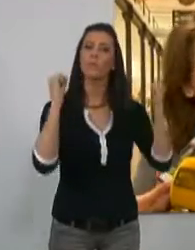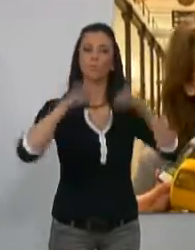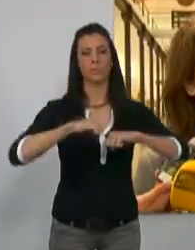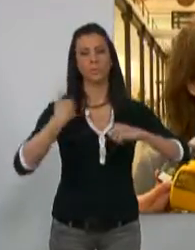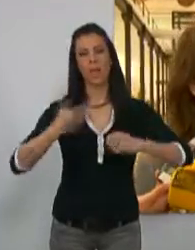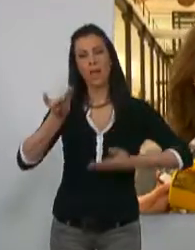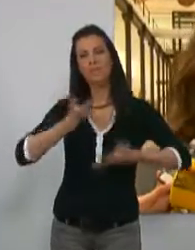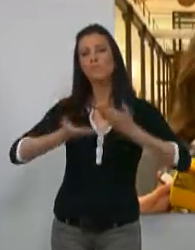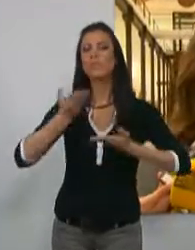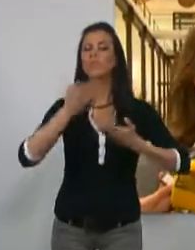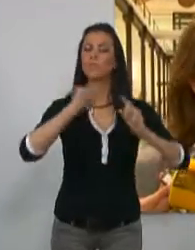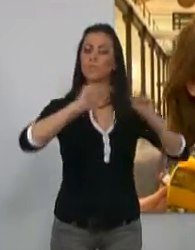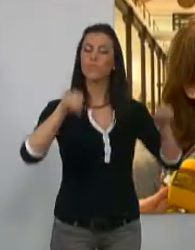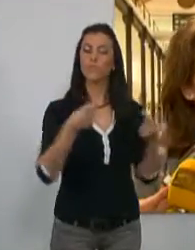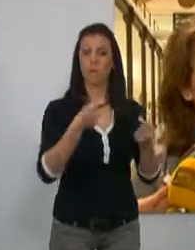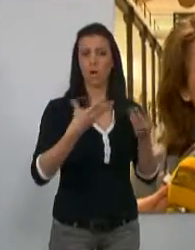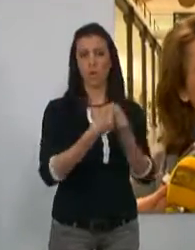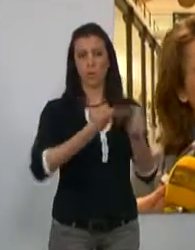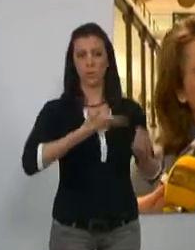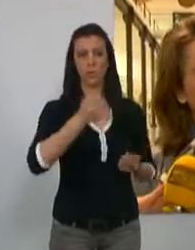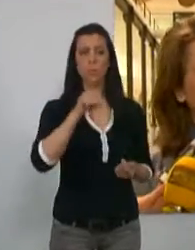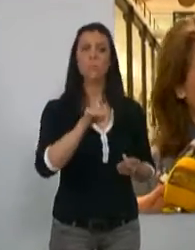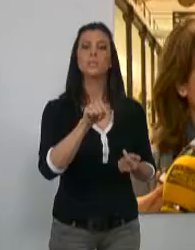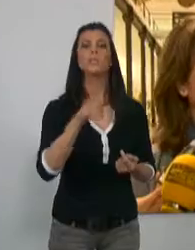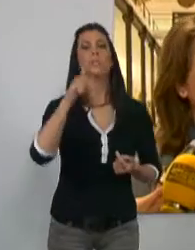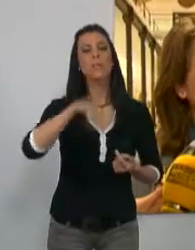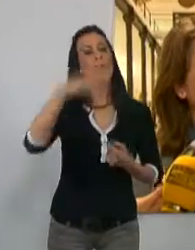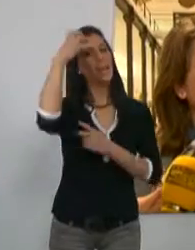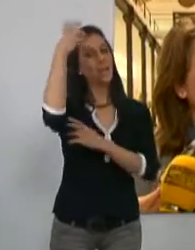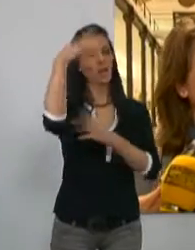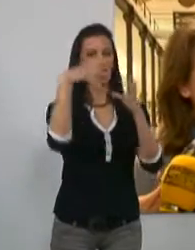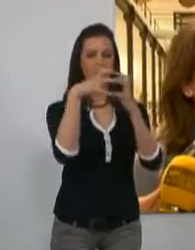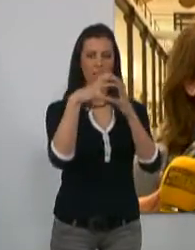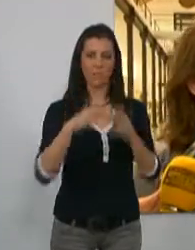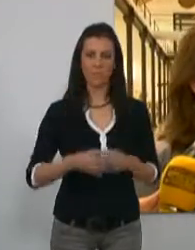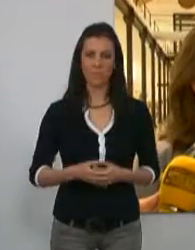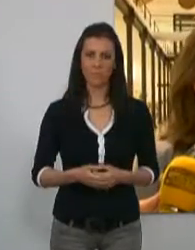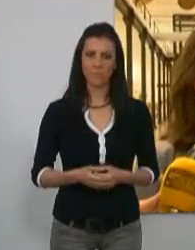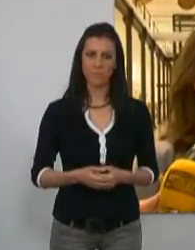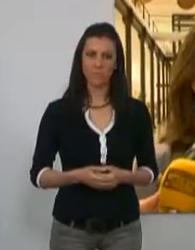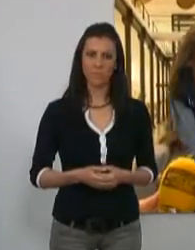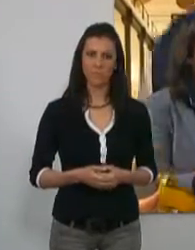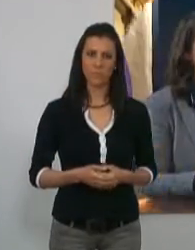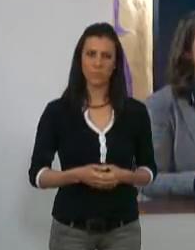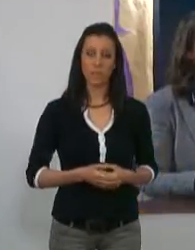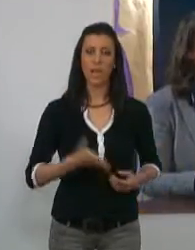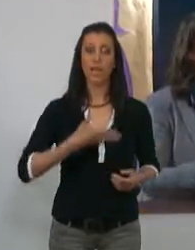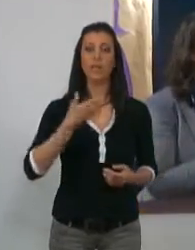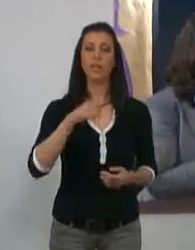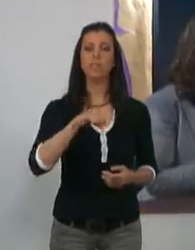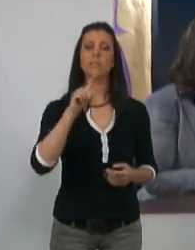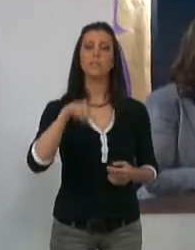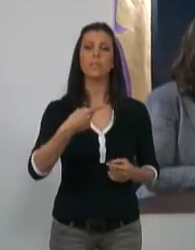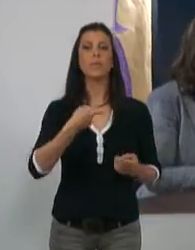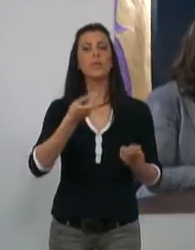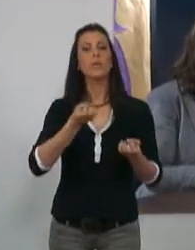del convenio que en su día firmó con el ayuntamiento y el milenio Reino de Granada. La primera edil